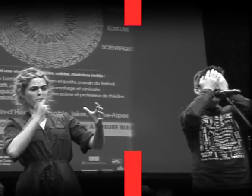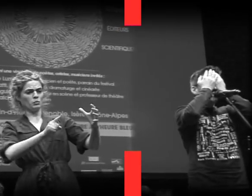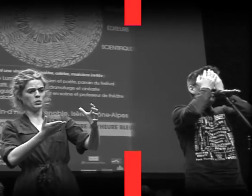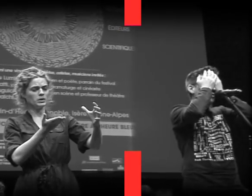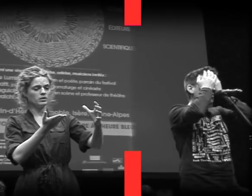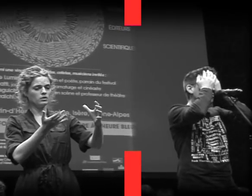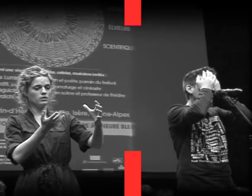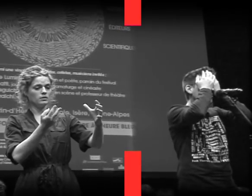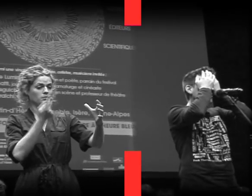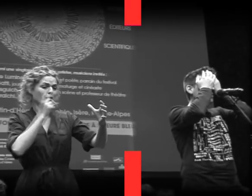Je n'ai pas vu le monde.